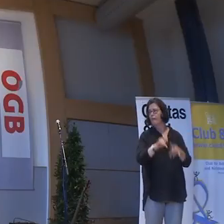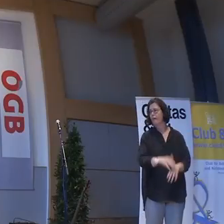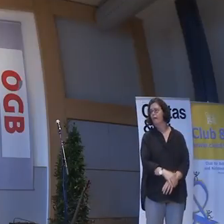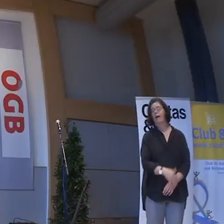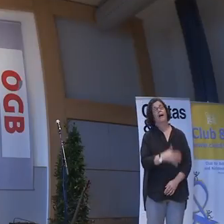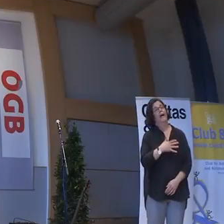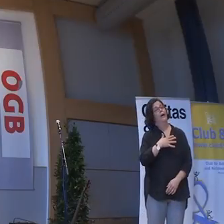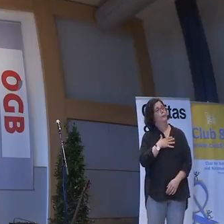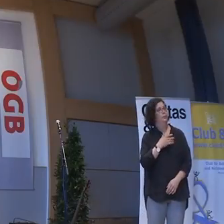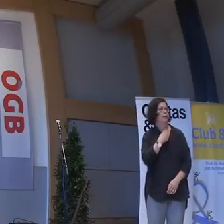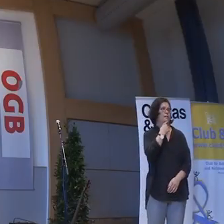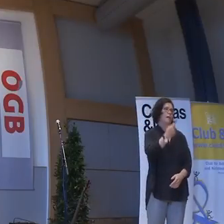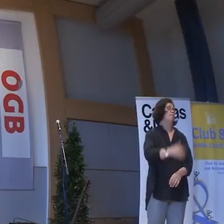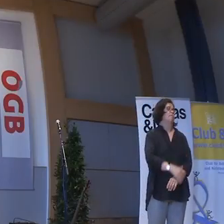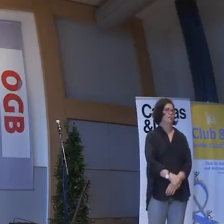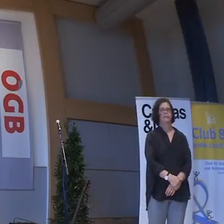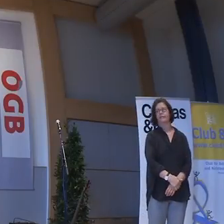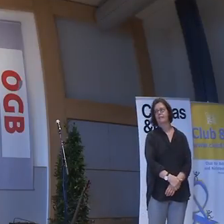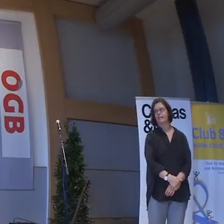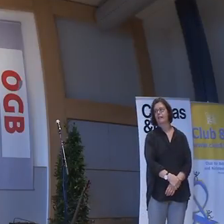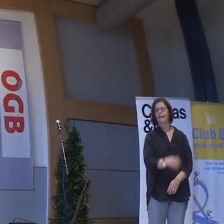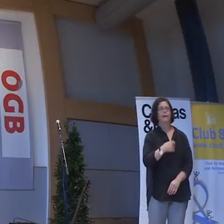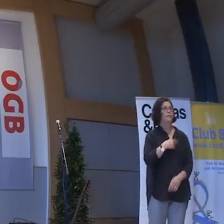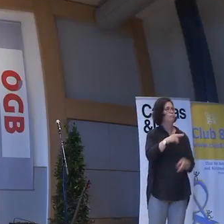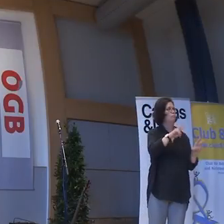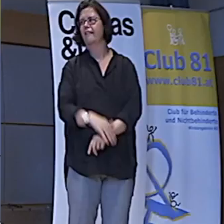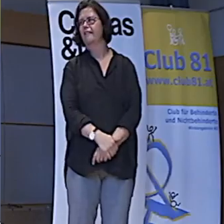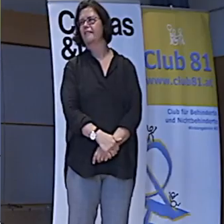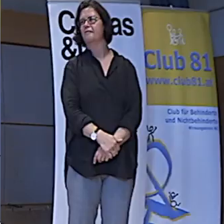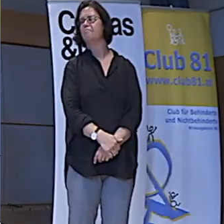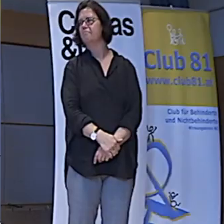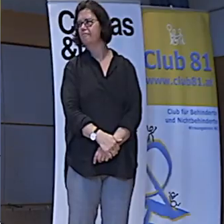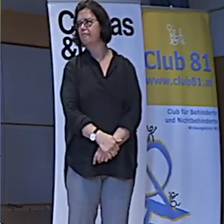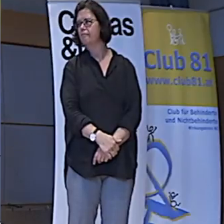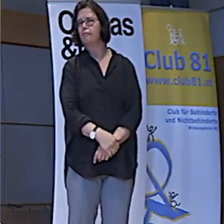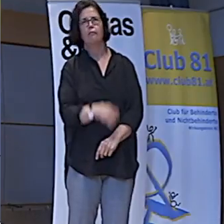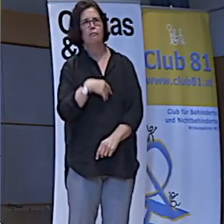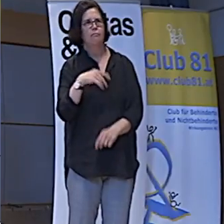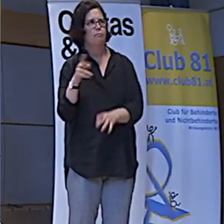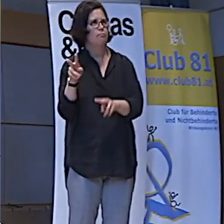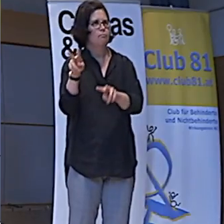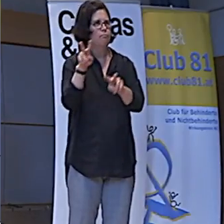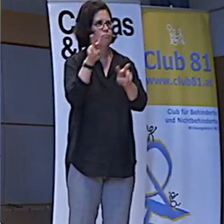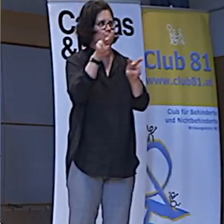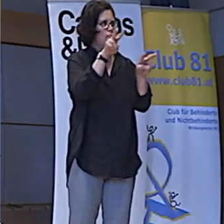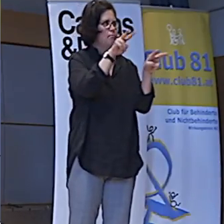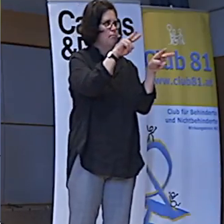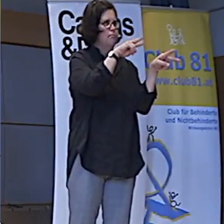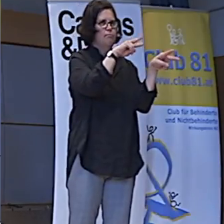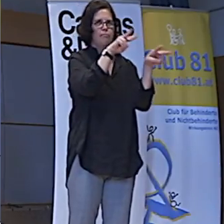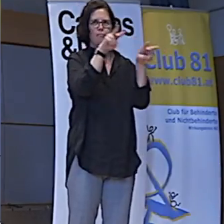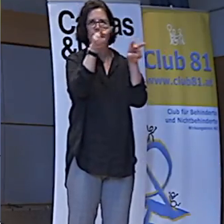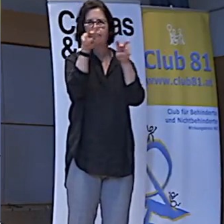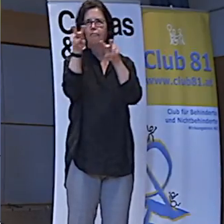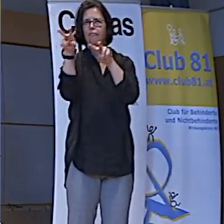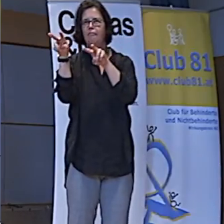Ach ja, ich sage es, wenn ich euch so anschaue, dann sehe ich genau, dass in euch